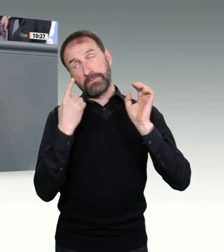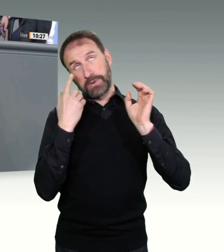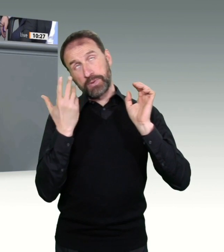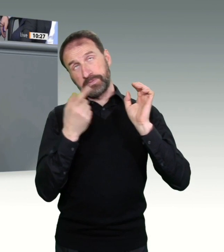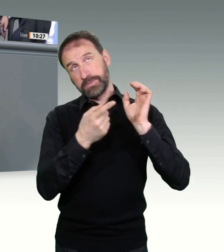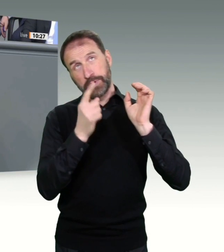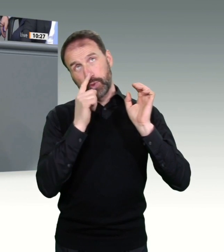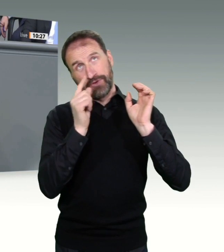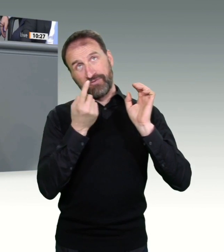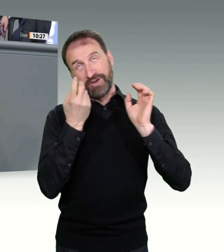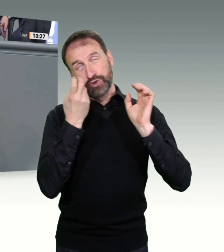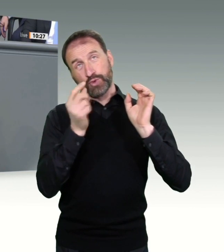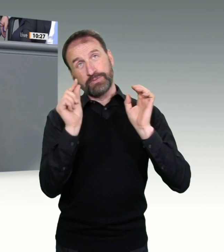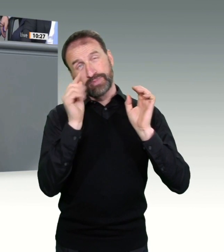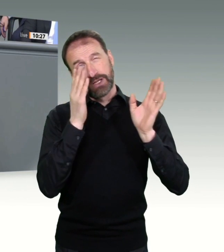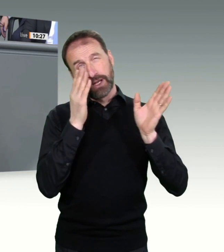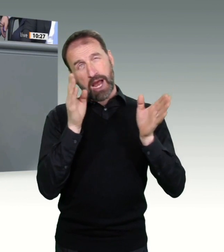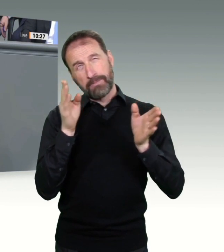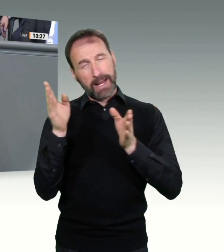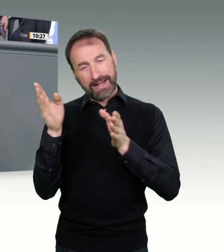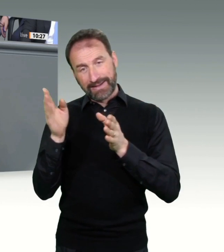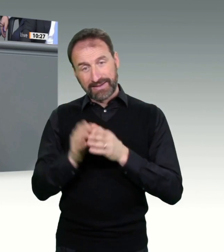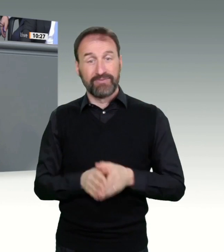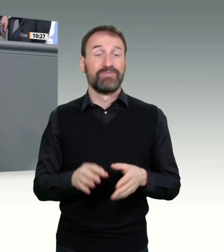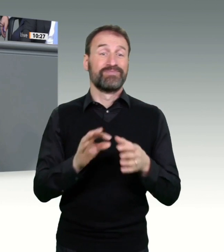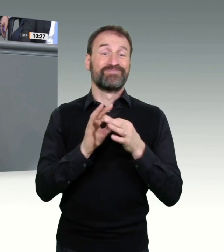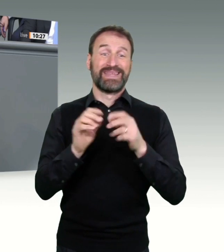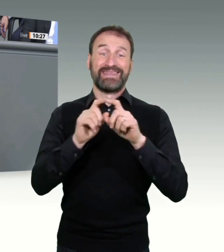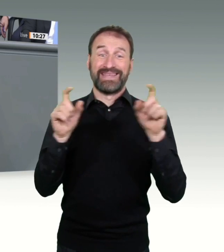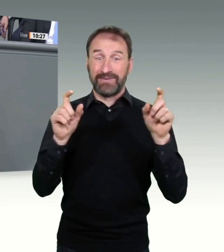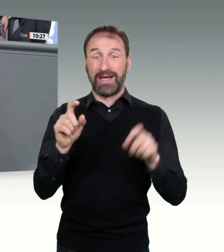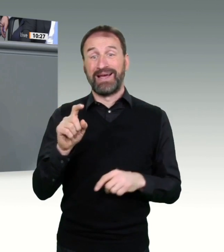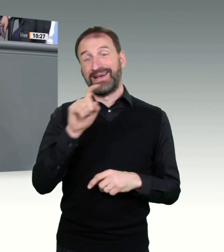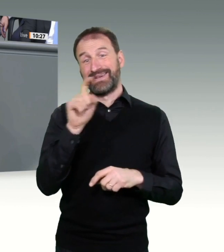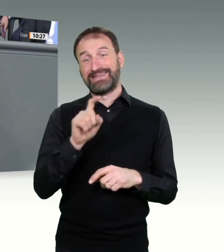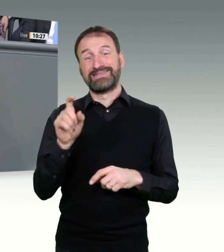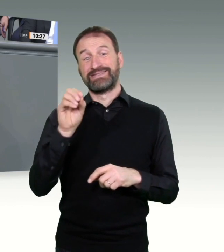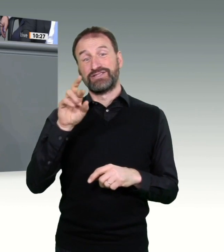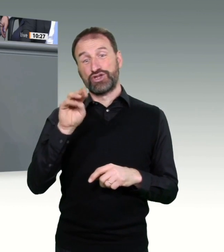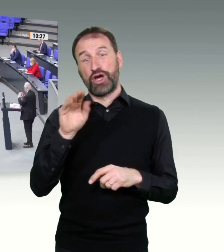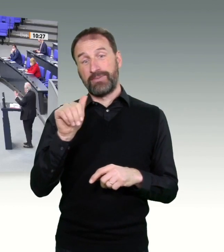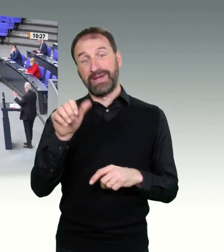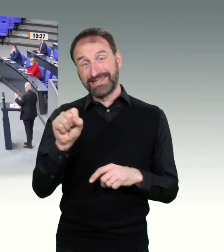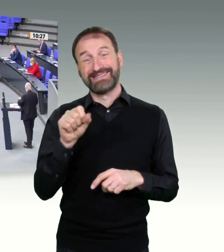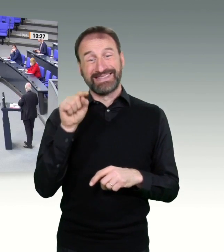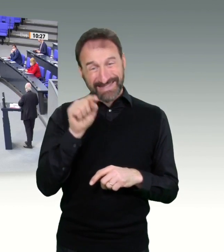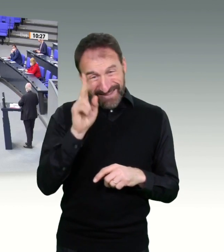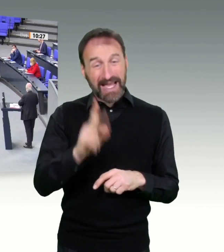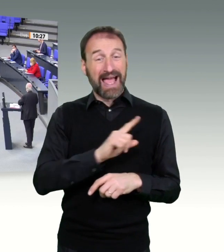ist ein eigenes Thema des Meldewesens im öffentlichen Gesundheitsdienst. Wir unterstützen Armin Laschet